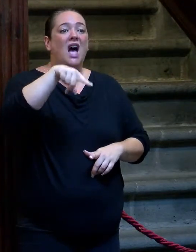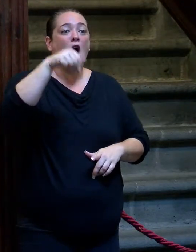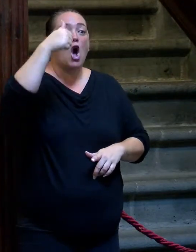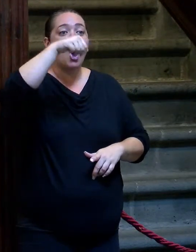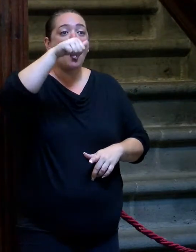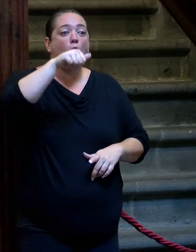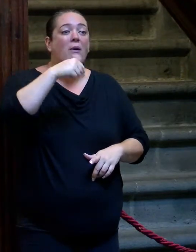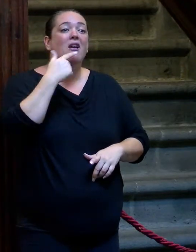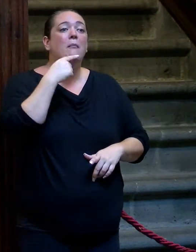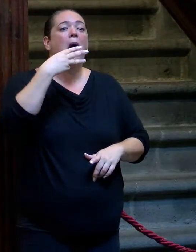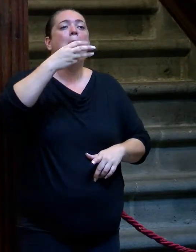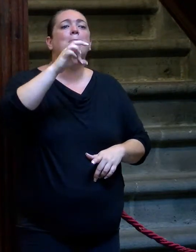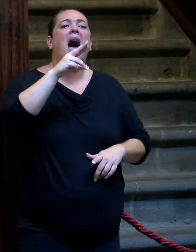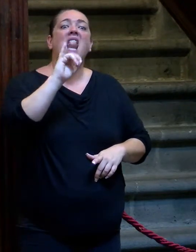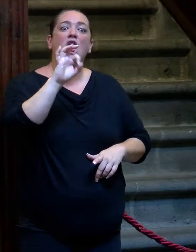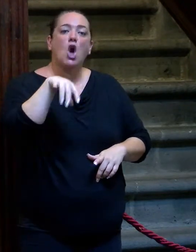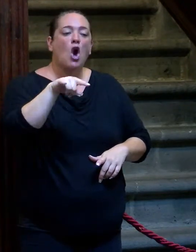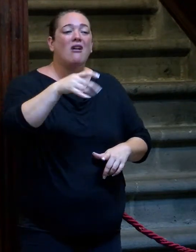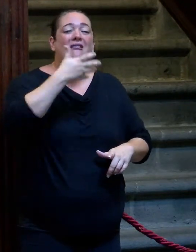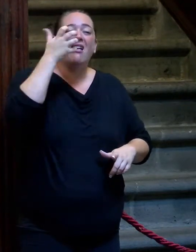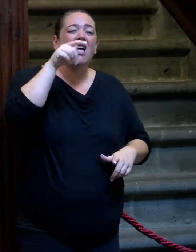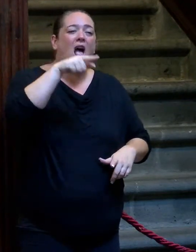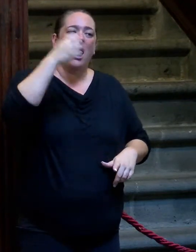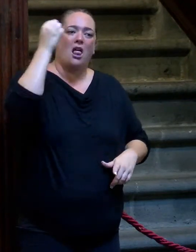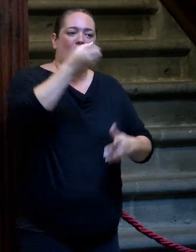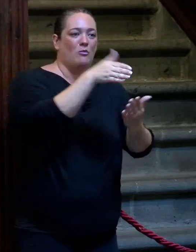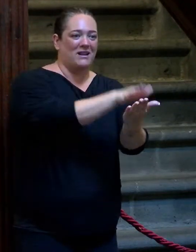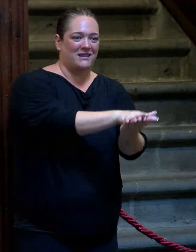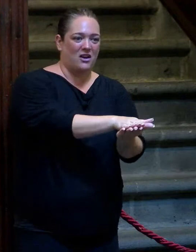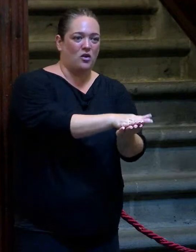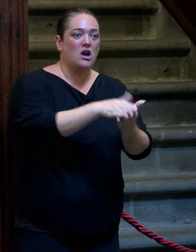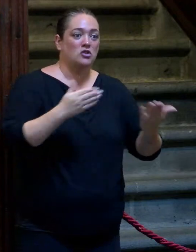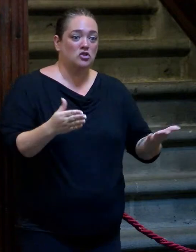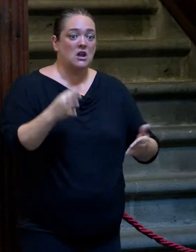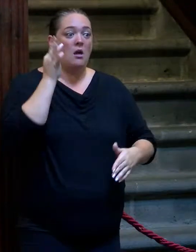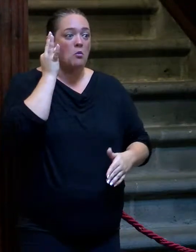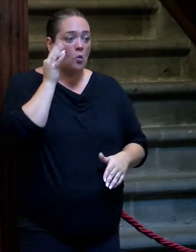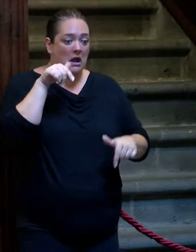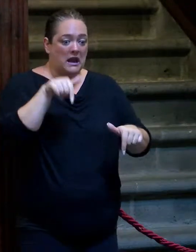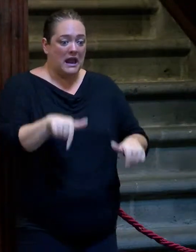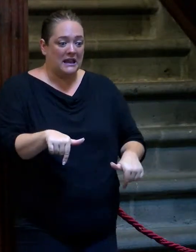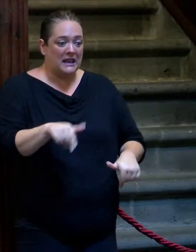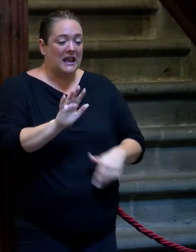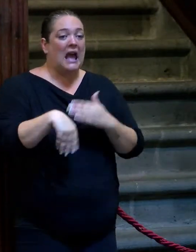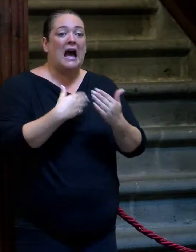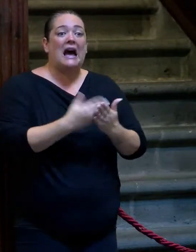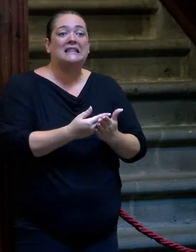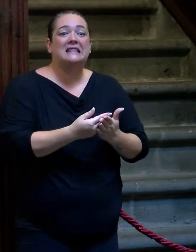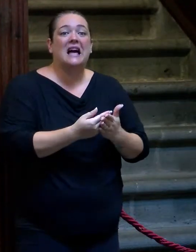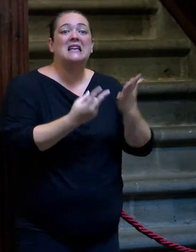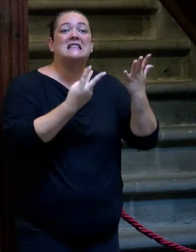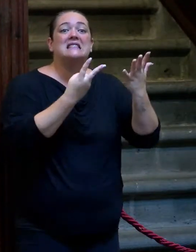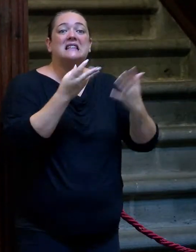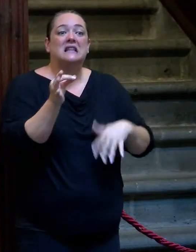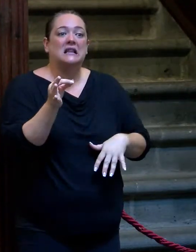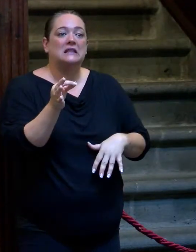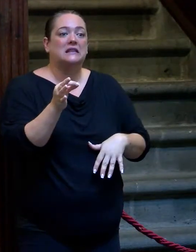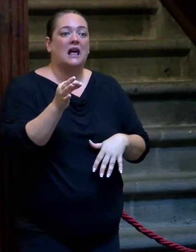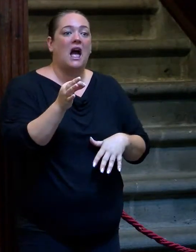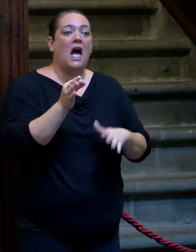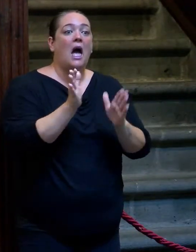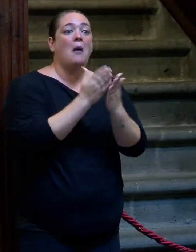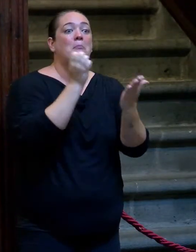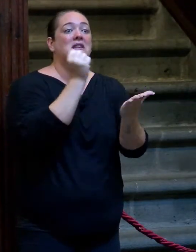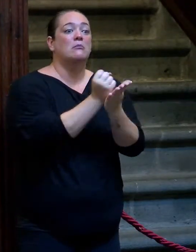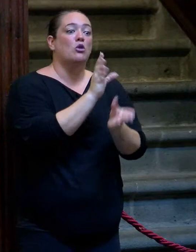al grito de maricón lo mataron? Así es. ¿Cómo no vamos a reivindicar? Las mujeres que estamos aquí, hasta los 70, no podían tener a sus hijos en el pasaporte, no